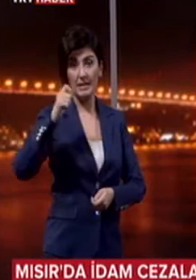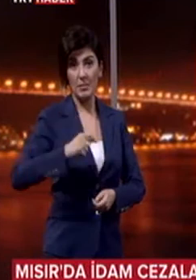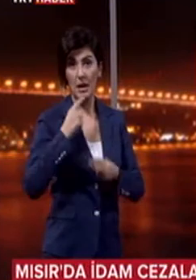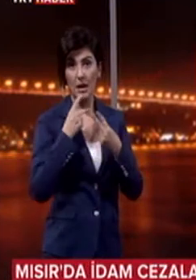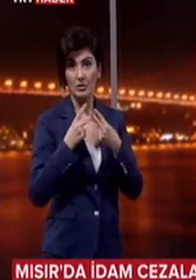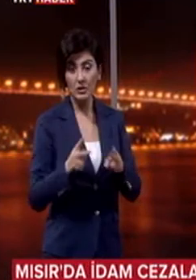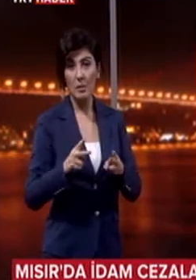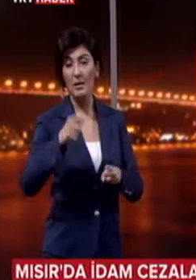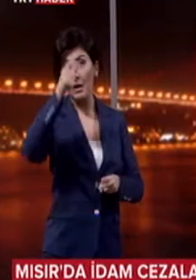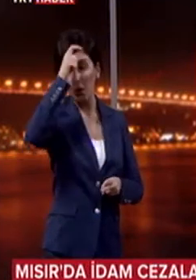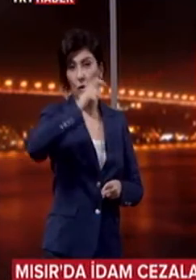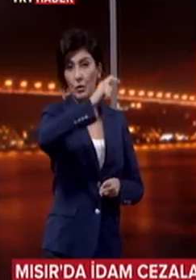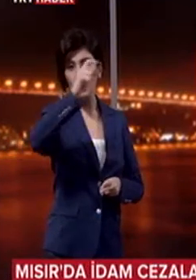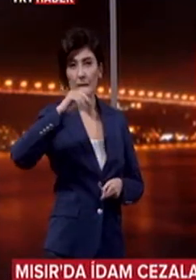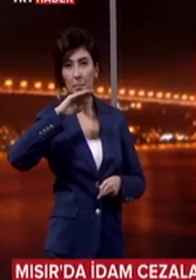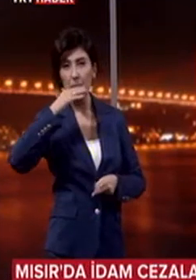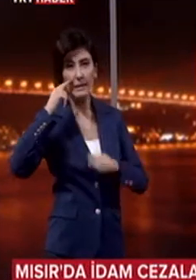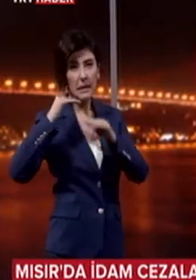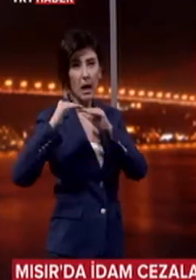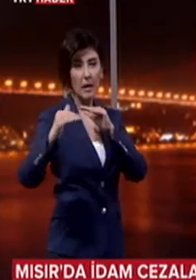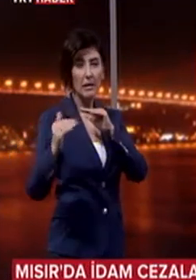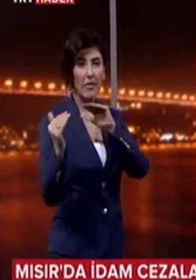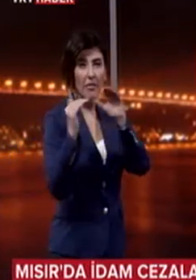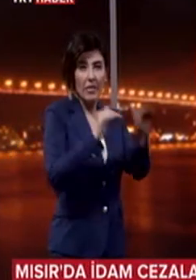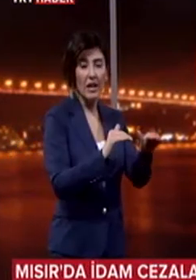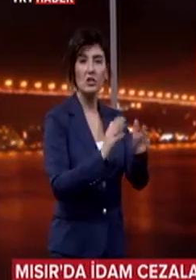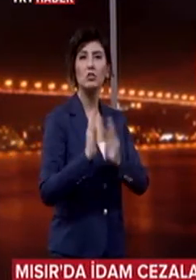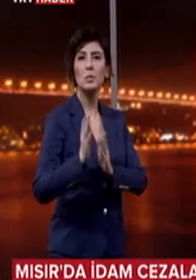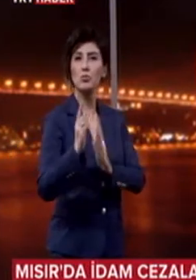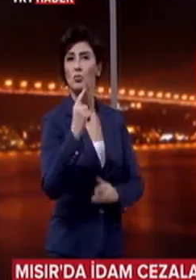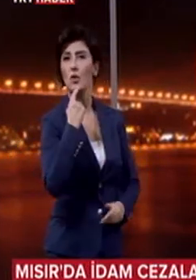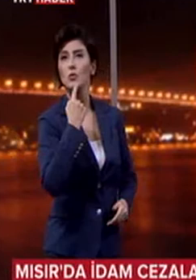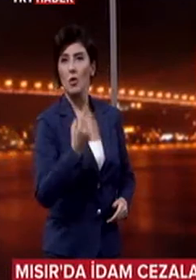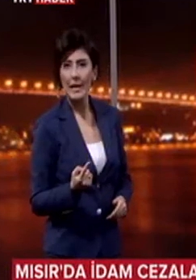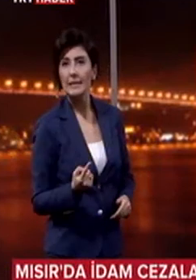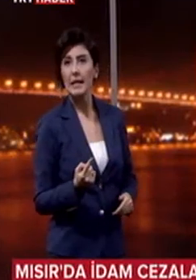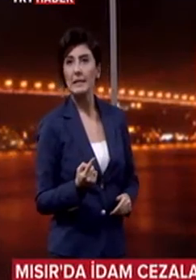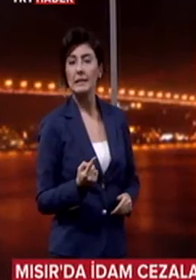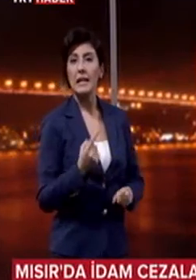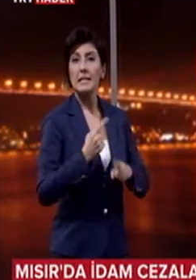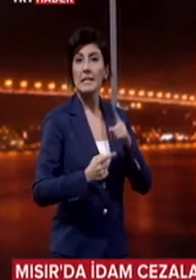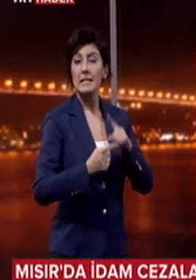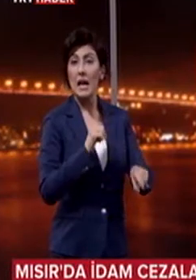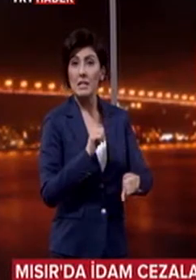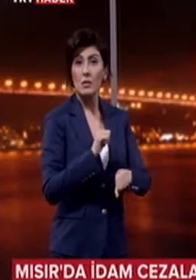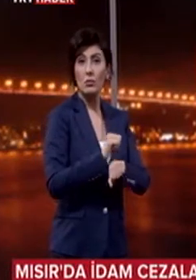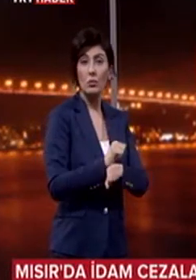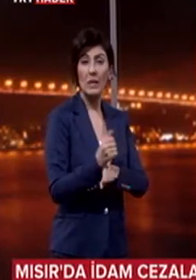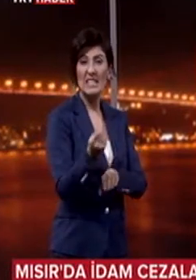yapılan açıklamada Türkiye'nin Mısır halkıyla dayanışmasının süreceği vurgulanırken siyasi tutukluların sayısının